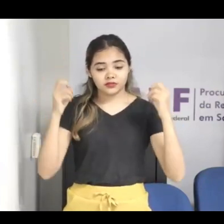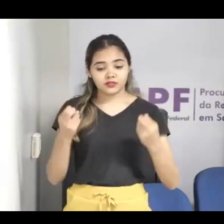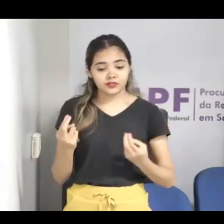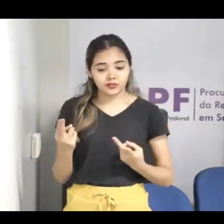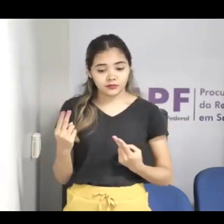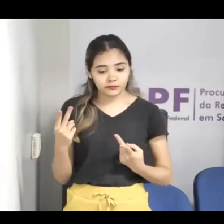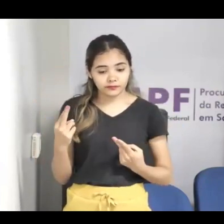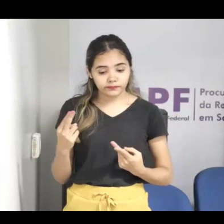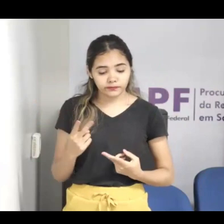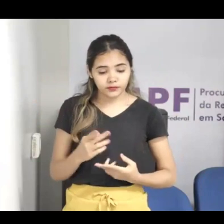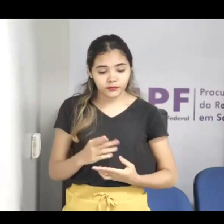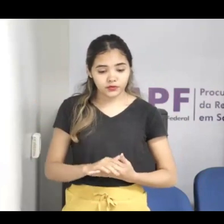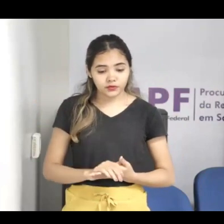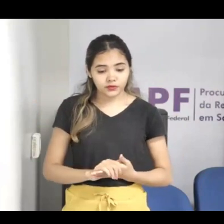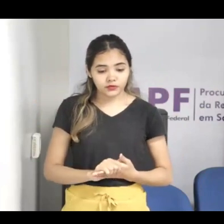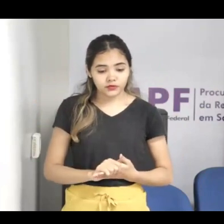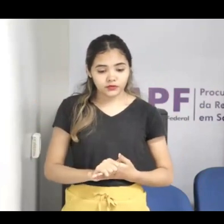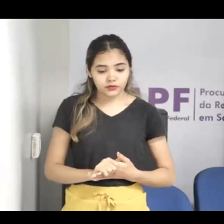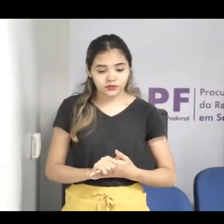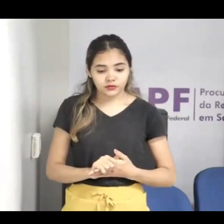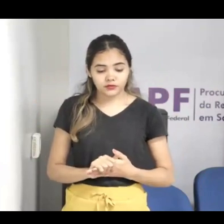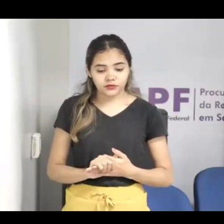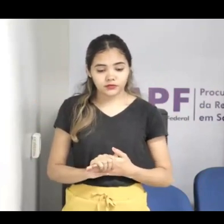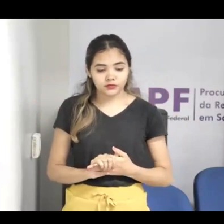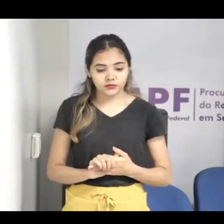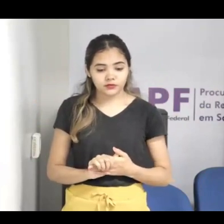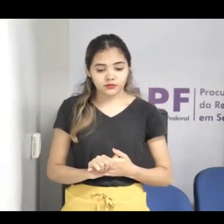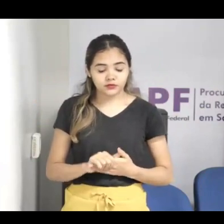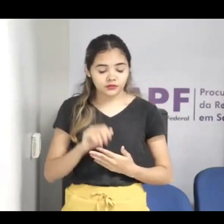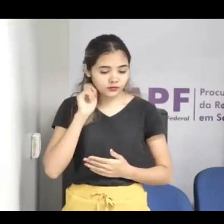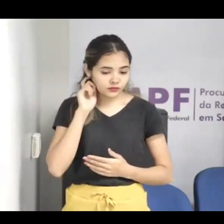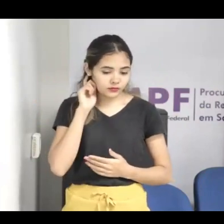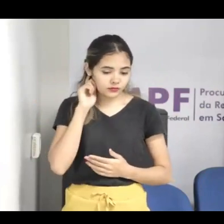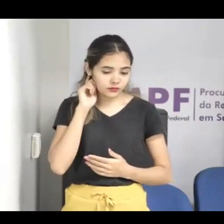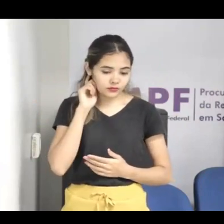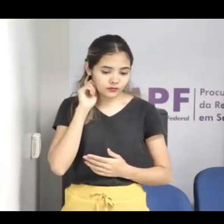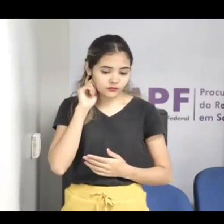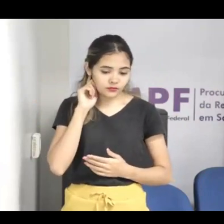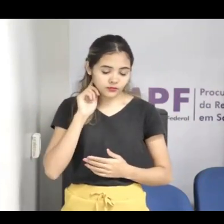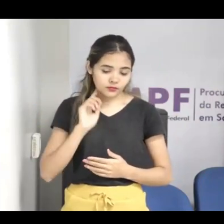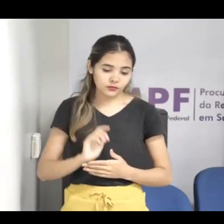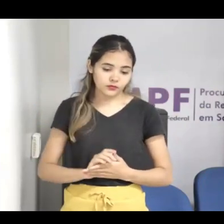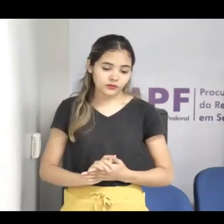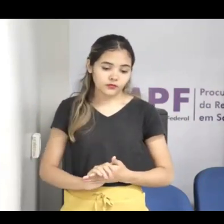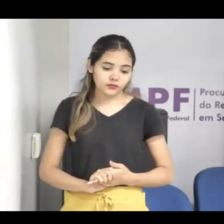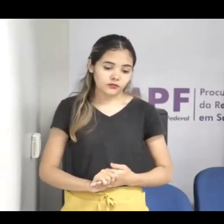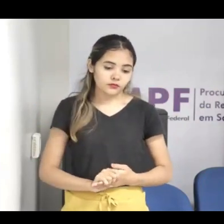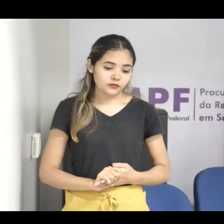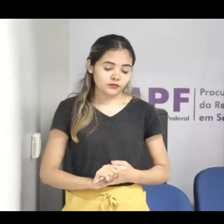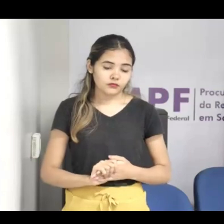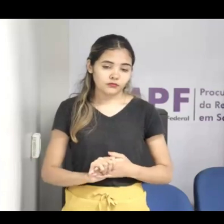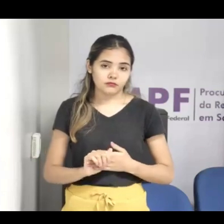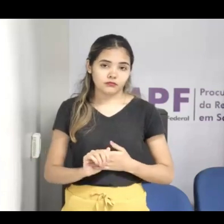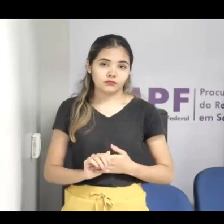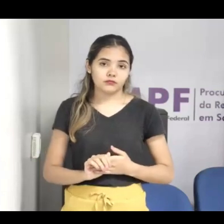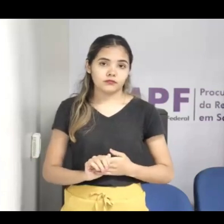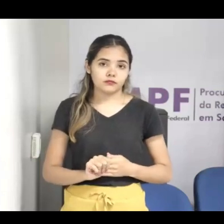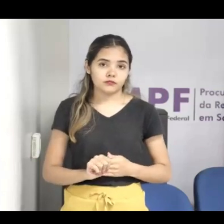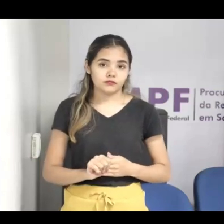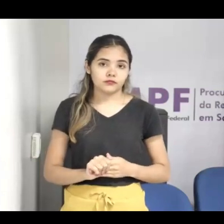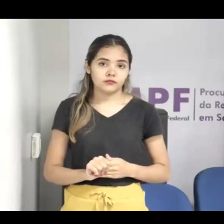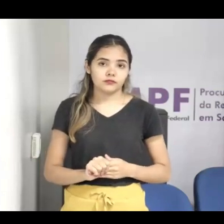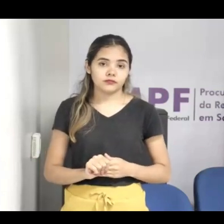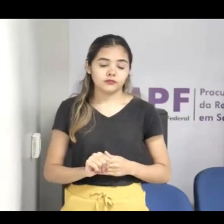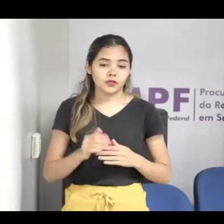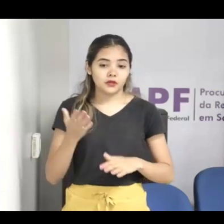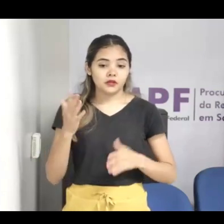armazenando, e vendem esse material, ou seja, em muitos casos a criança nem fica sabendo, os pais nem ficam sabendo, né, e em outros, quando